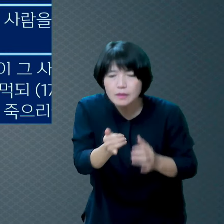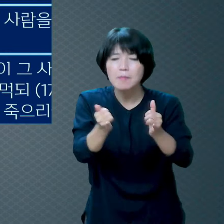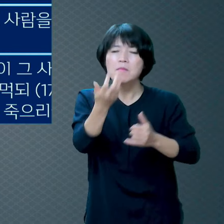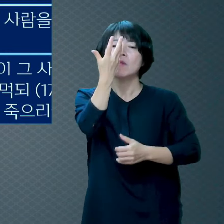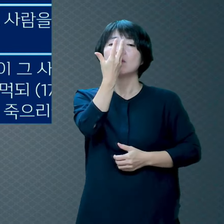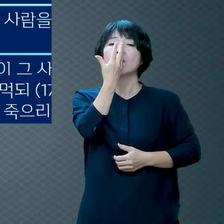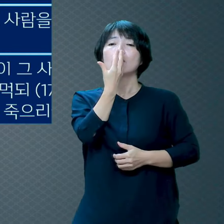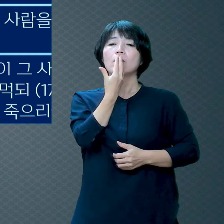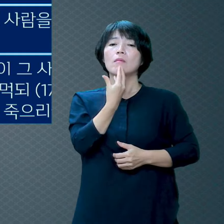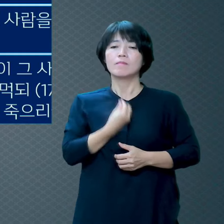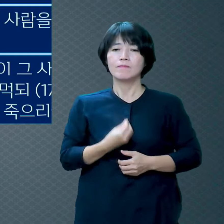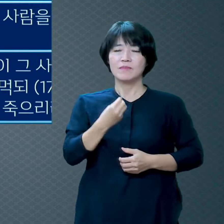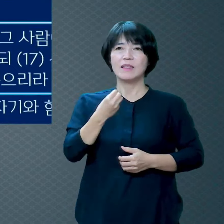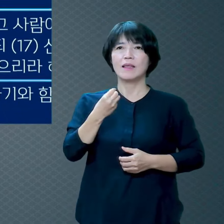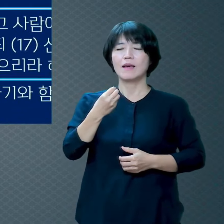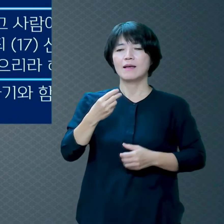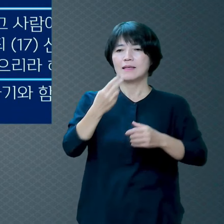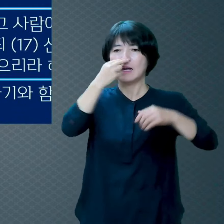됐습니다